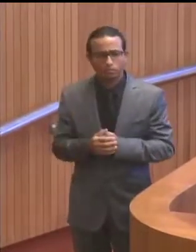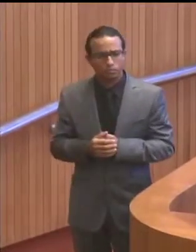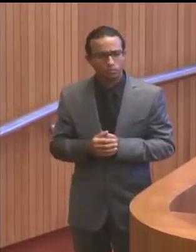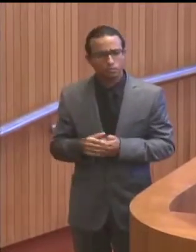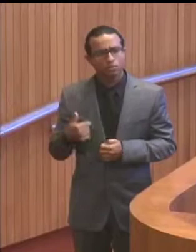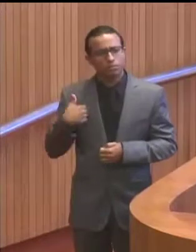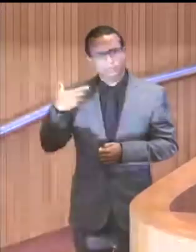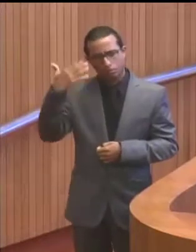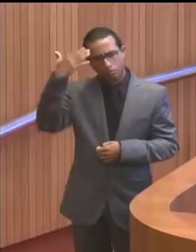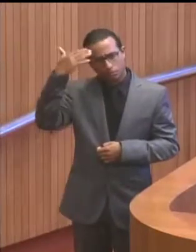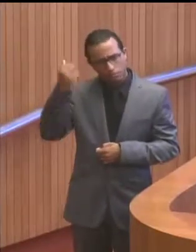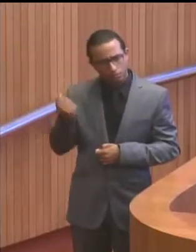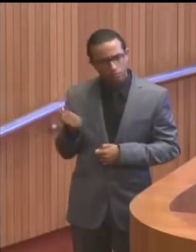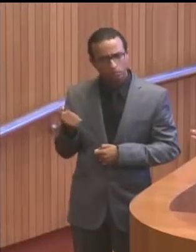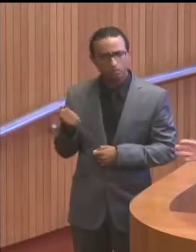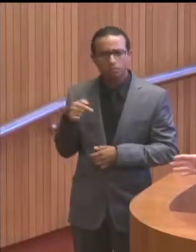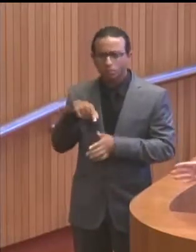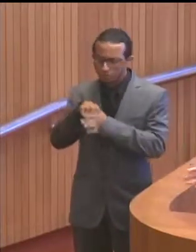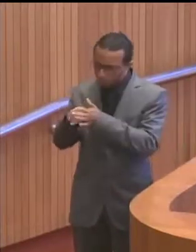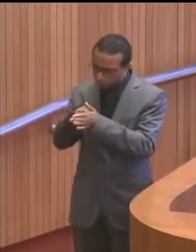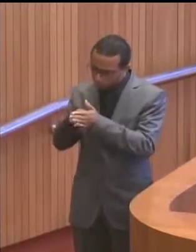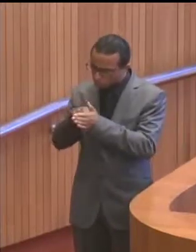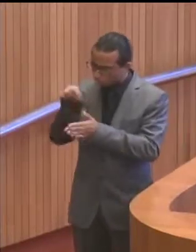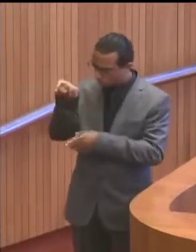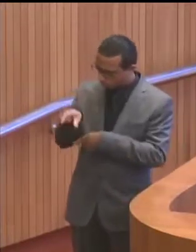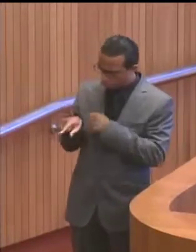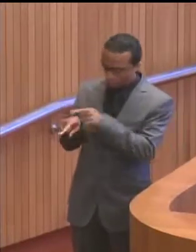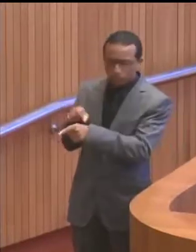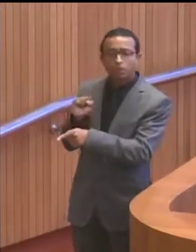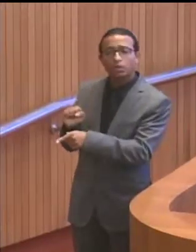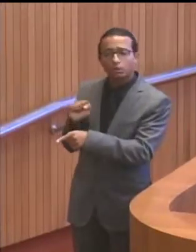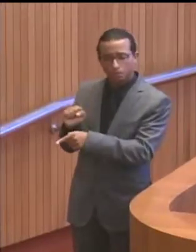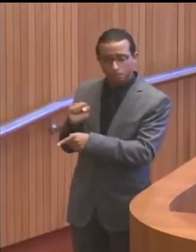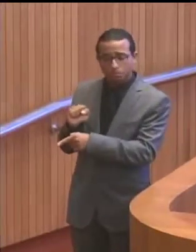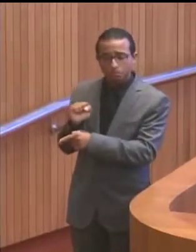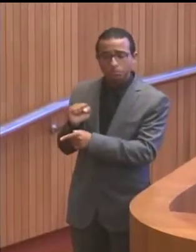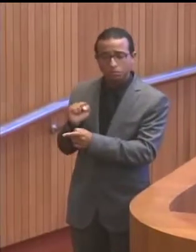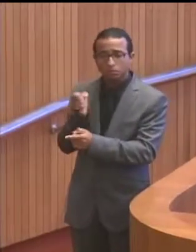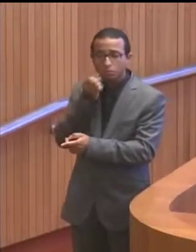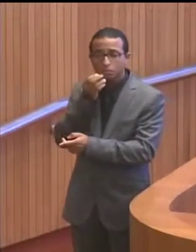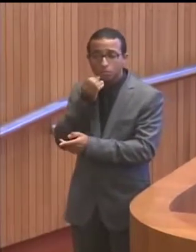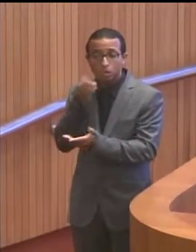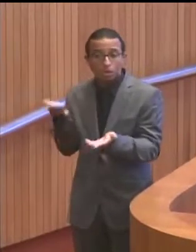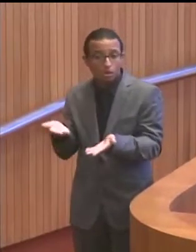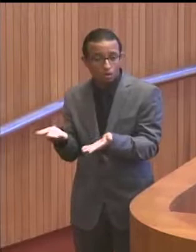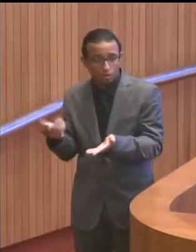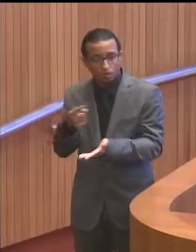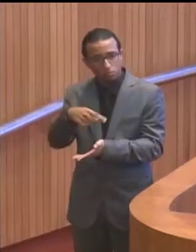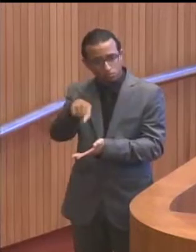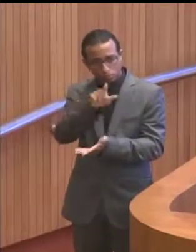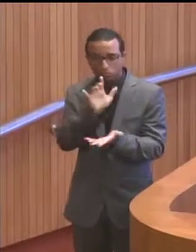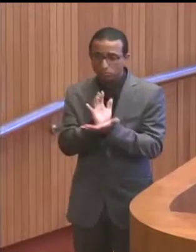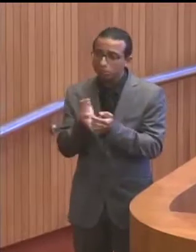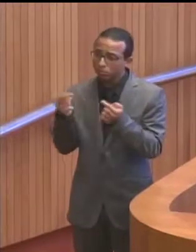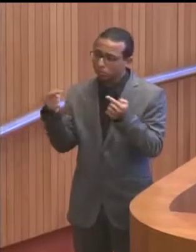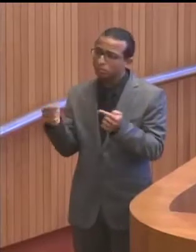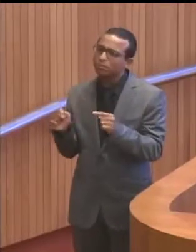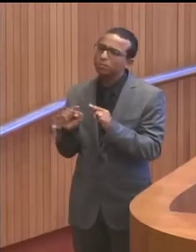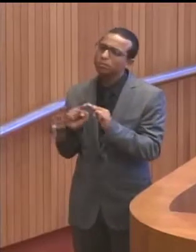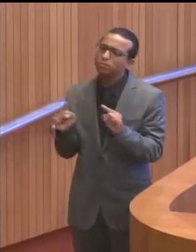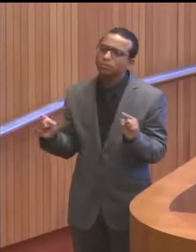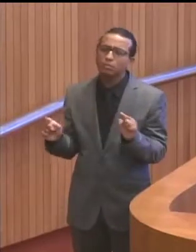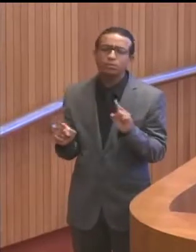Eu sei que a pesquisa pode até estar favorável à oposição no momento, mas é um